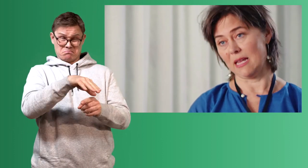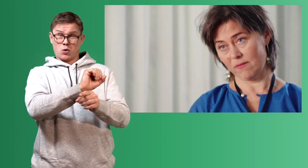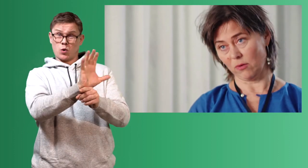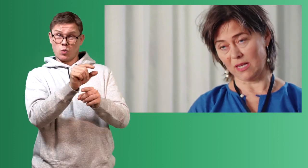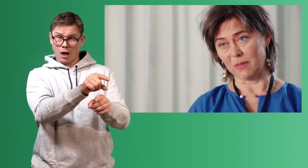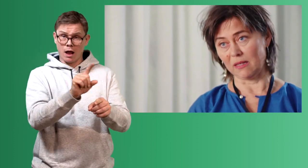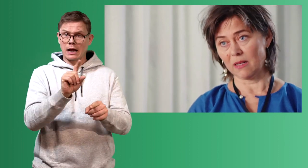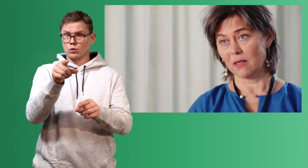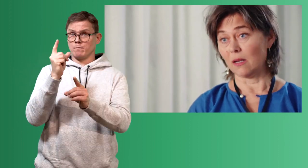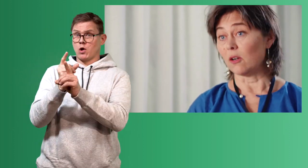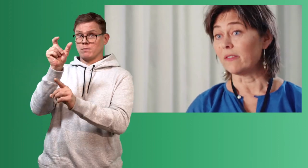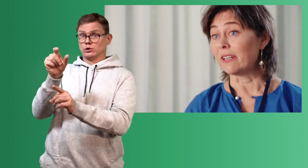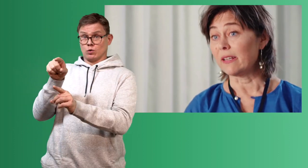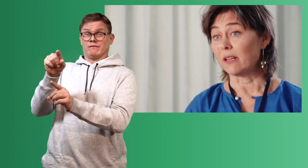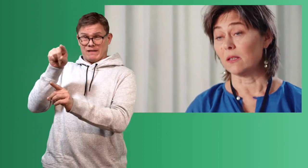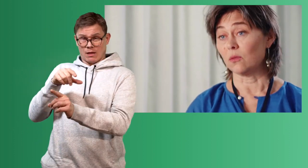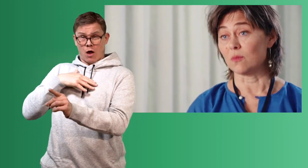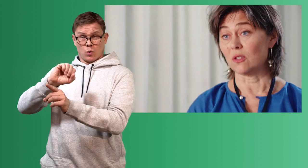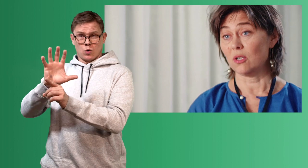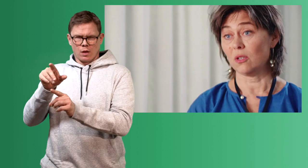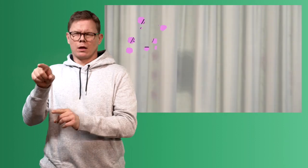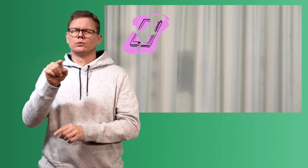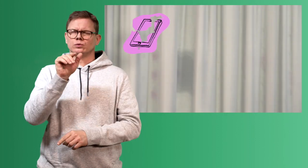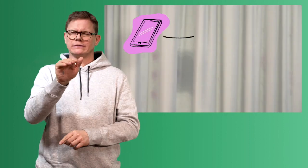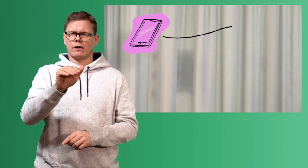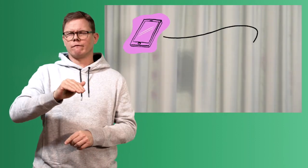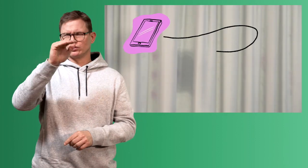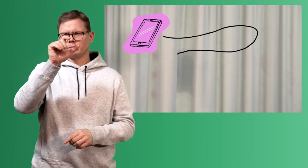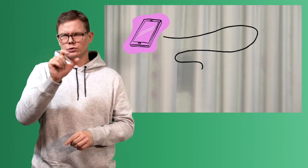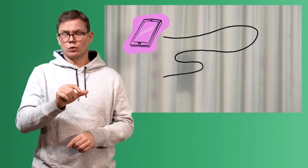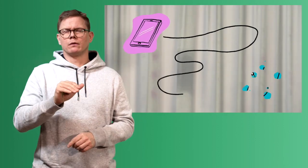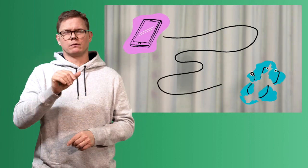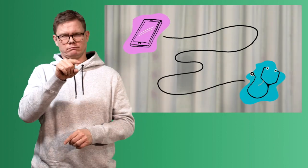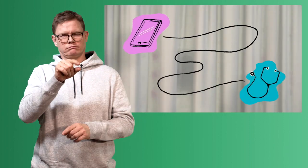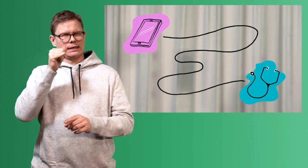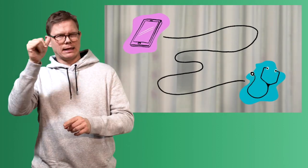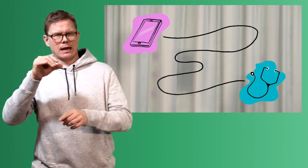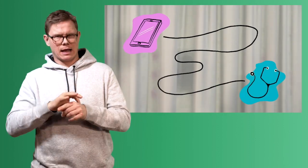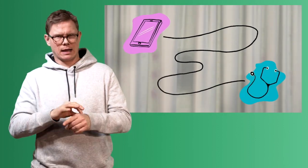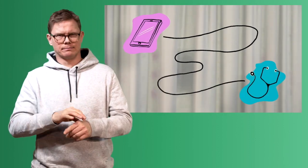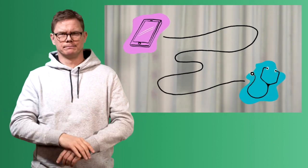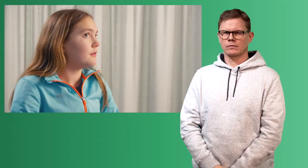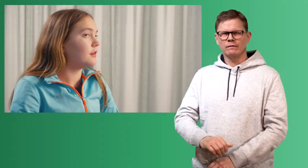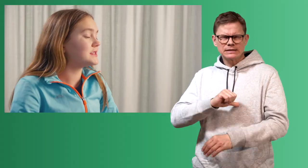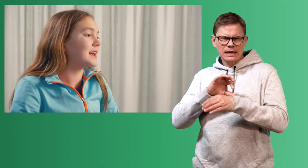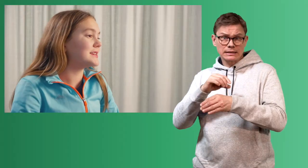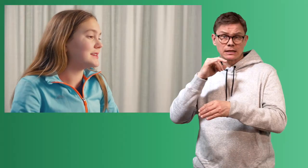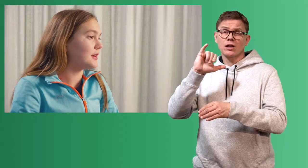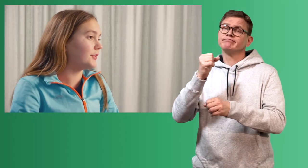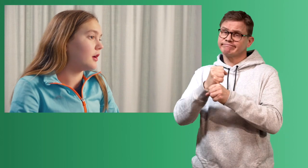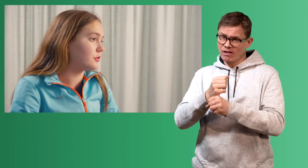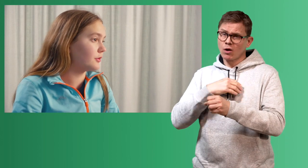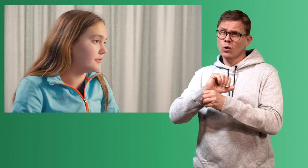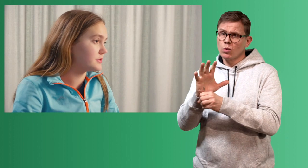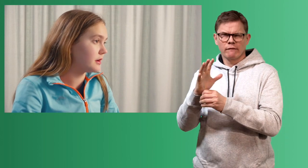vært et sted hvor det er smitte, eller kanskje vært i nærheten av noen som er syk, så må du få en voksen til å ringe til lege. Hva hvis legen